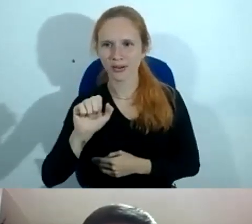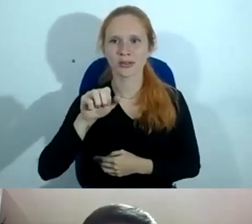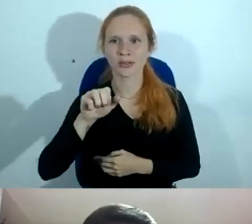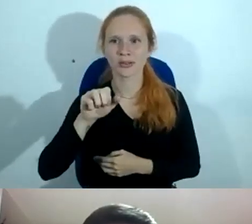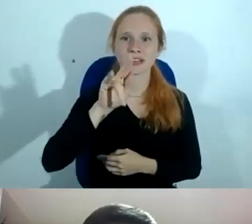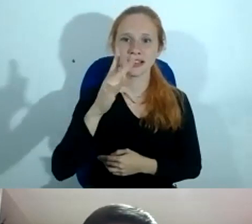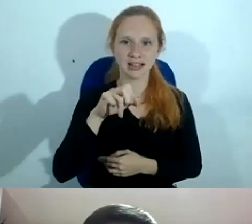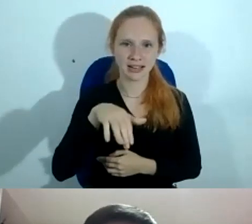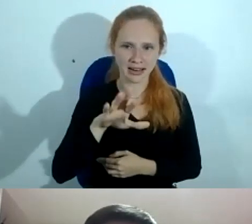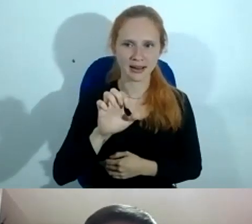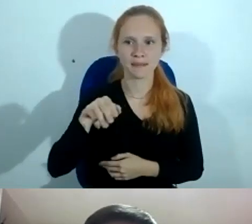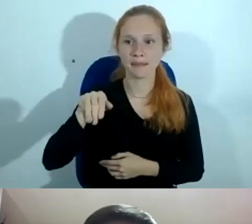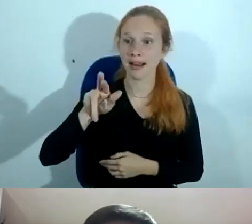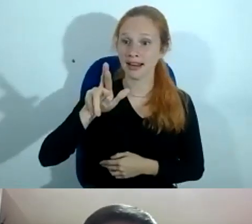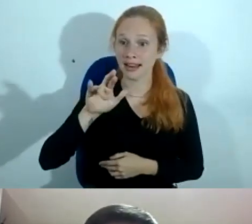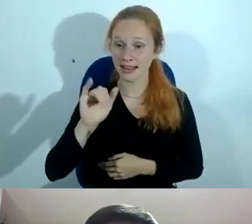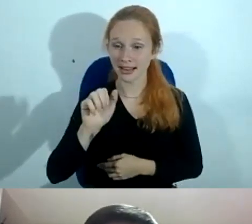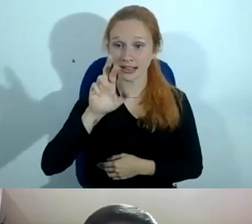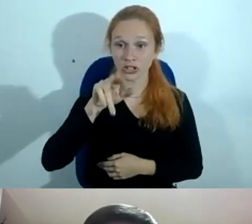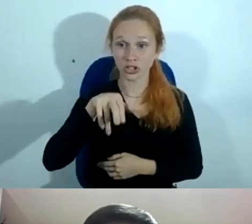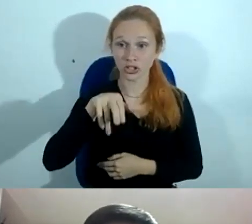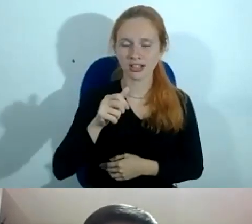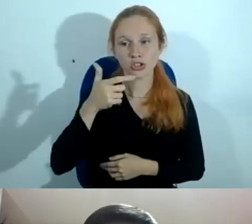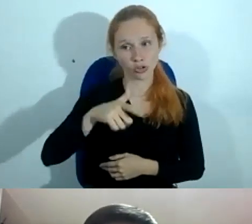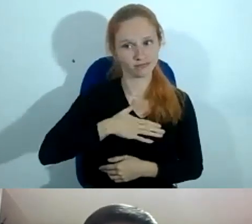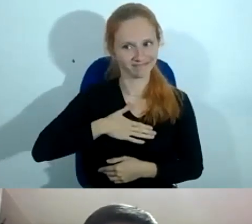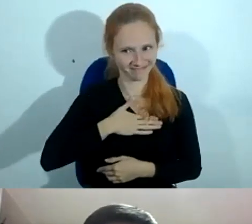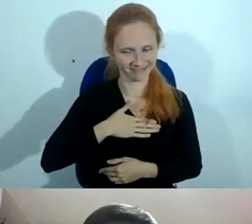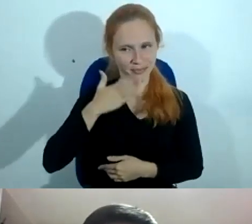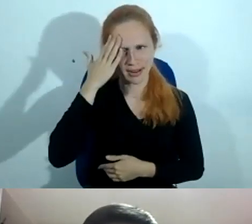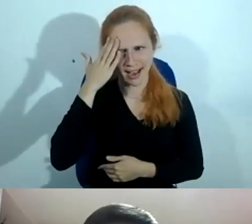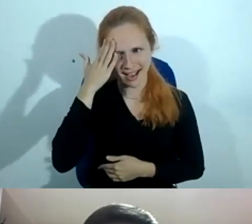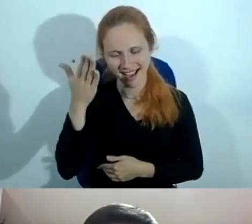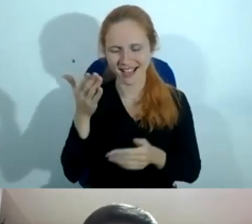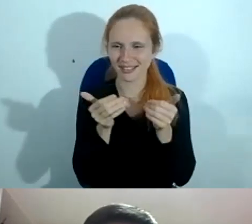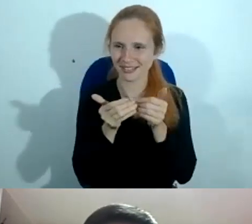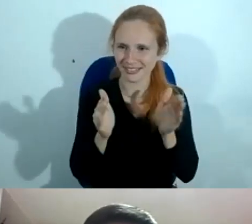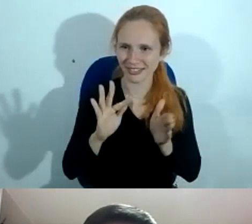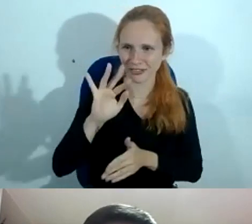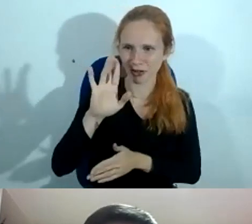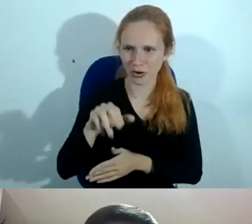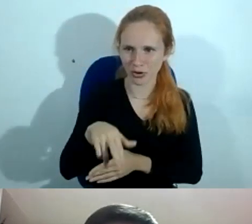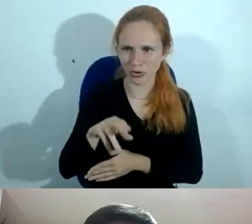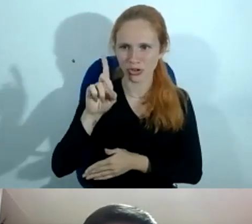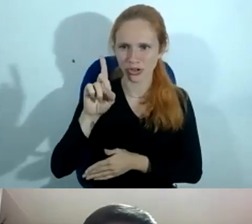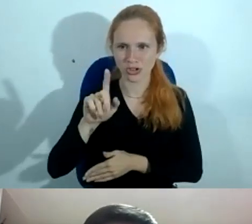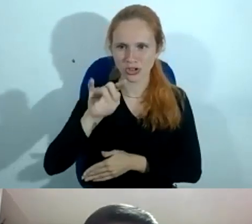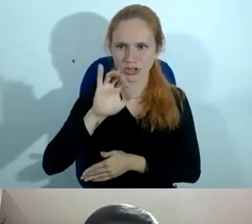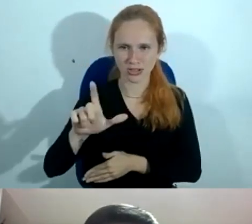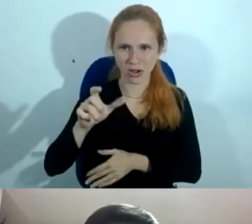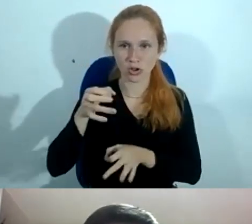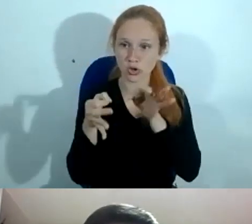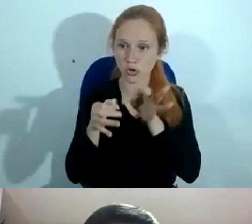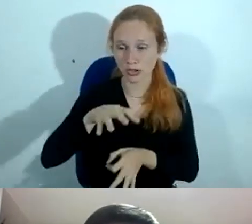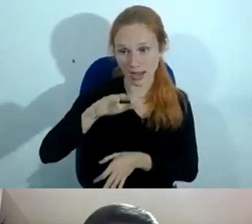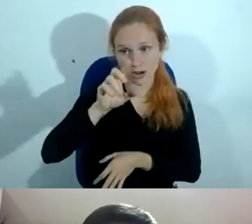doutora Maria Cristina mais uma vez a saúde e agradeço pelo espaço aqui do Fórum de Direito Digital de Justiça na Era